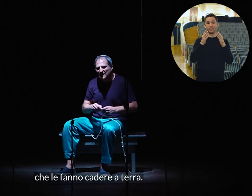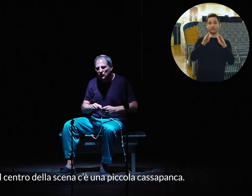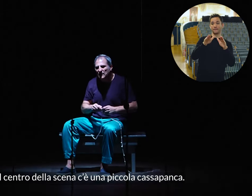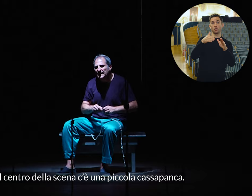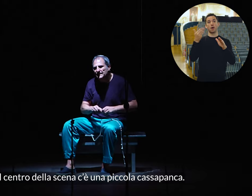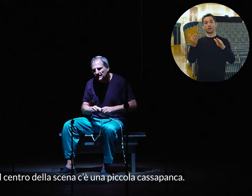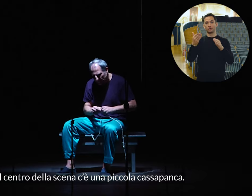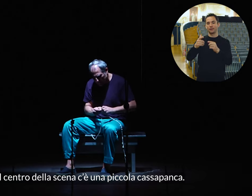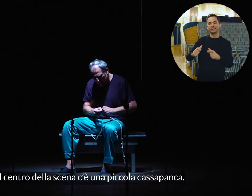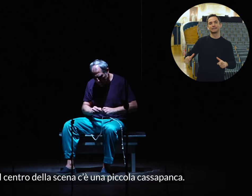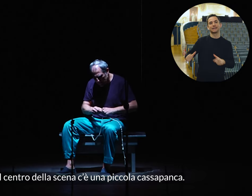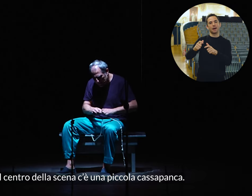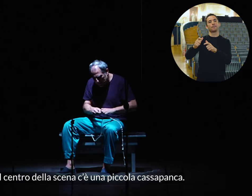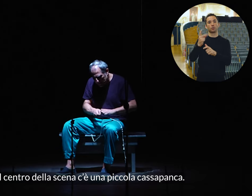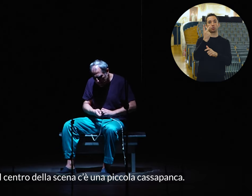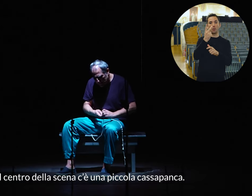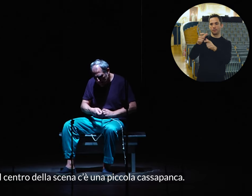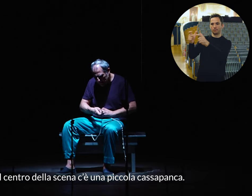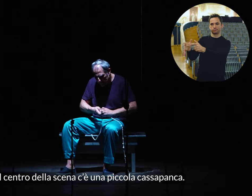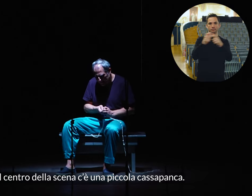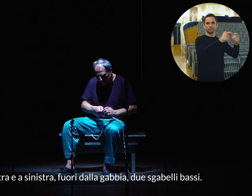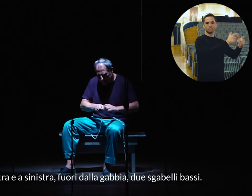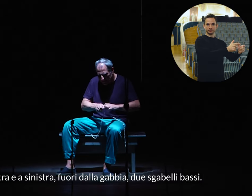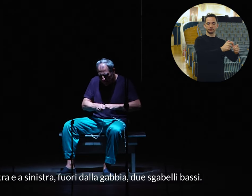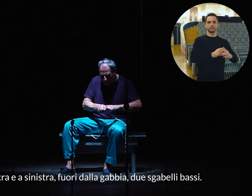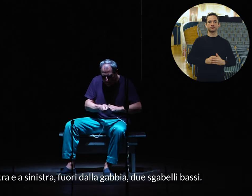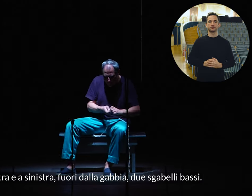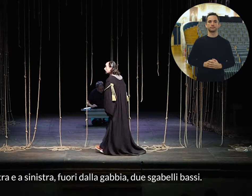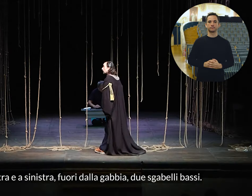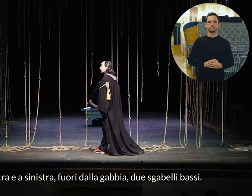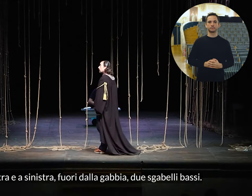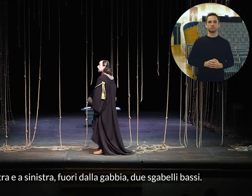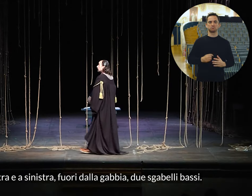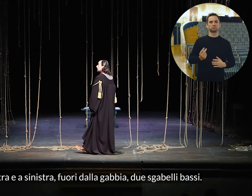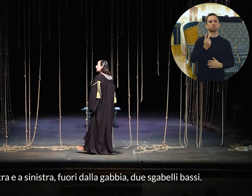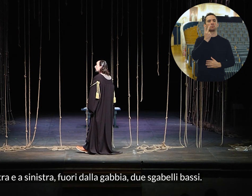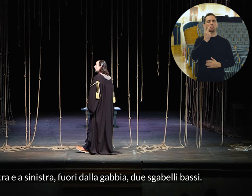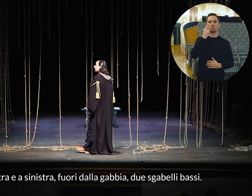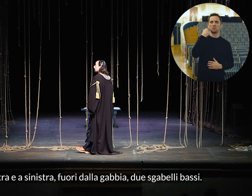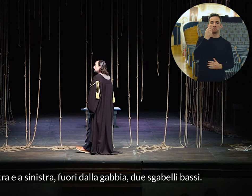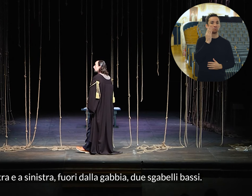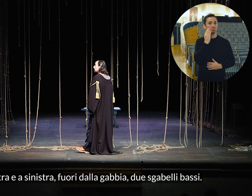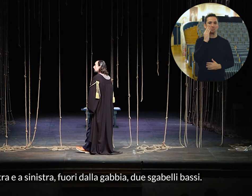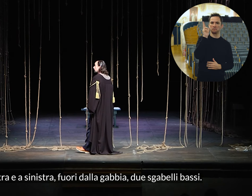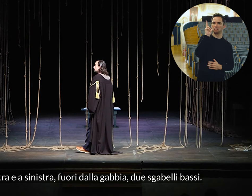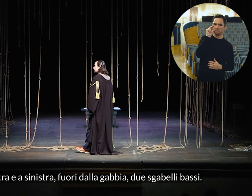Al centro della scena c'è una piccola cassapanca, a destra e a sinistra, fuori dalla gabbia, due sgabelli bassi.